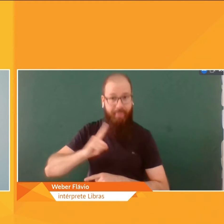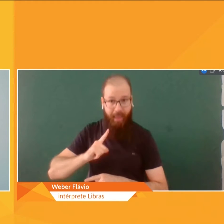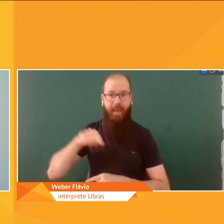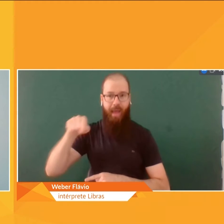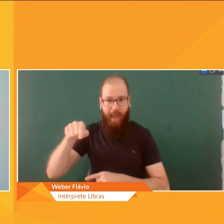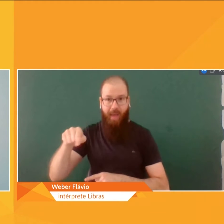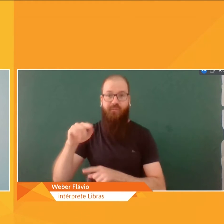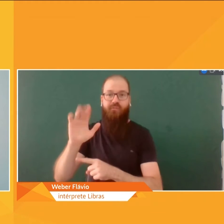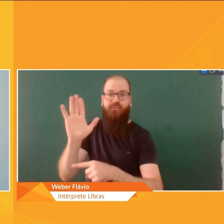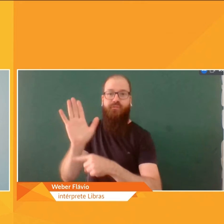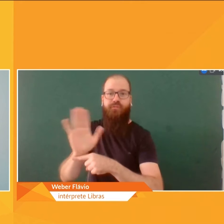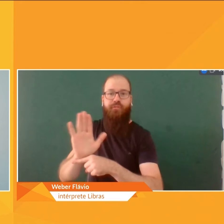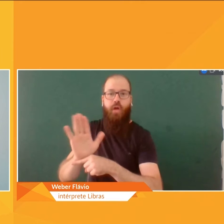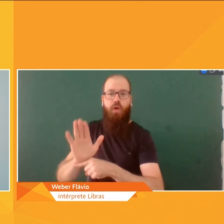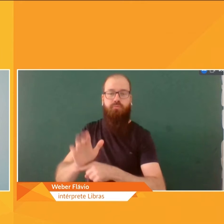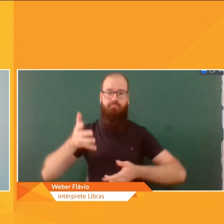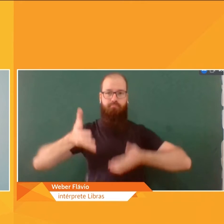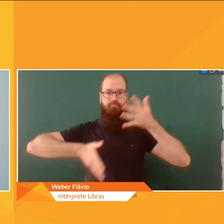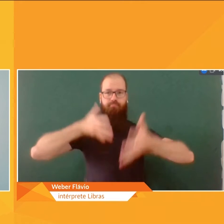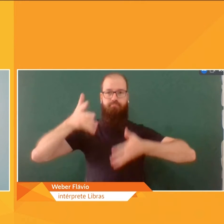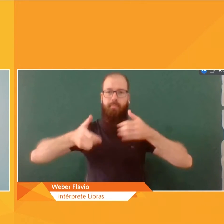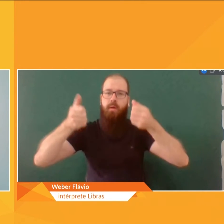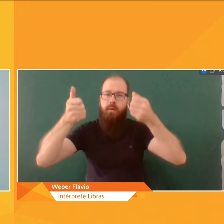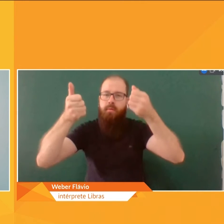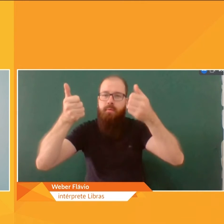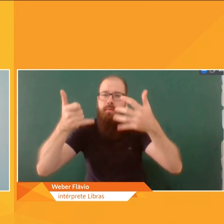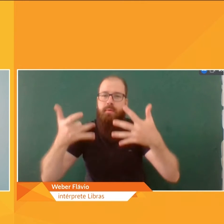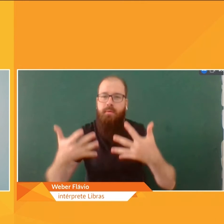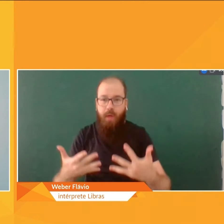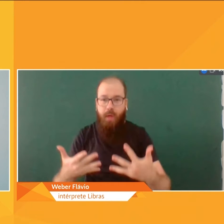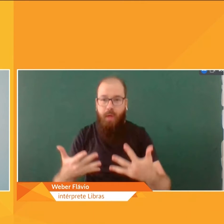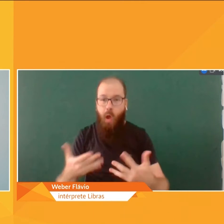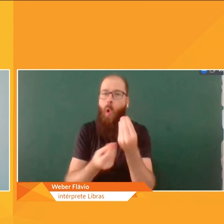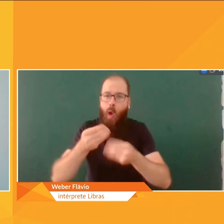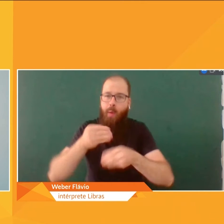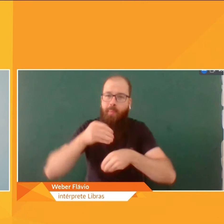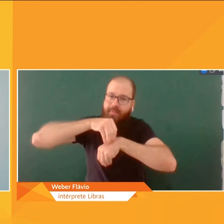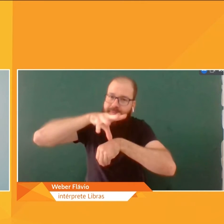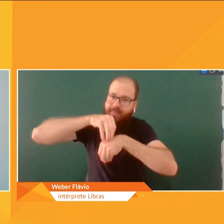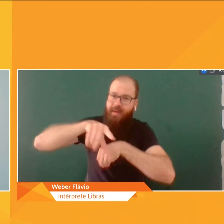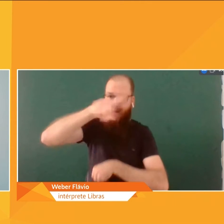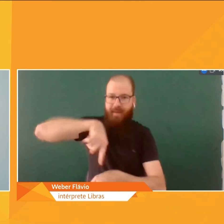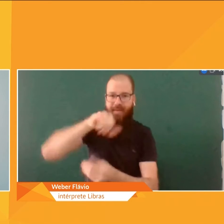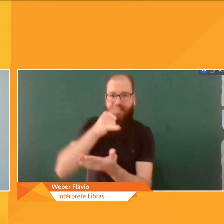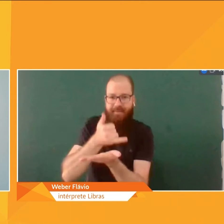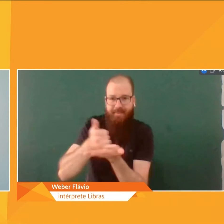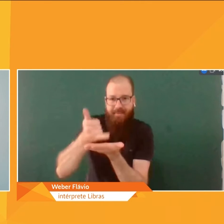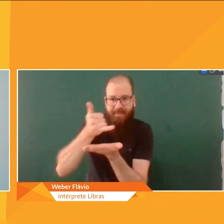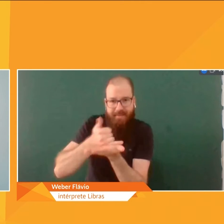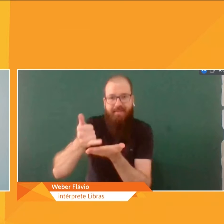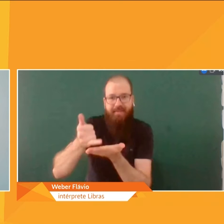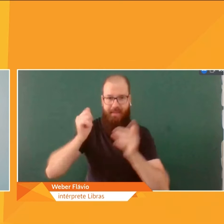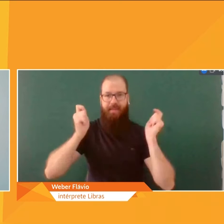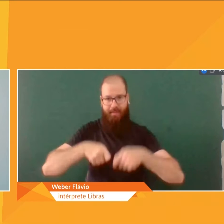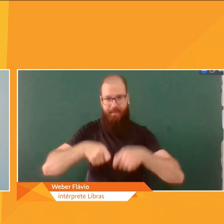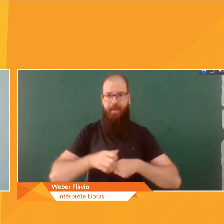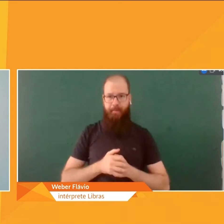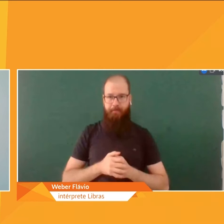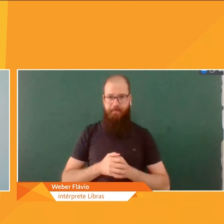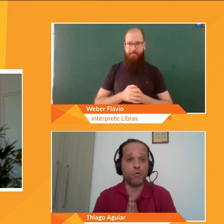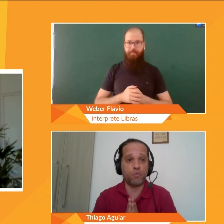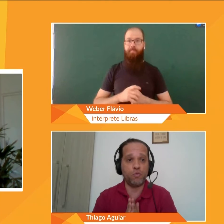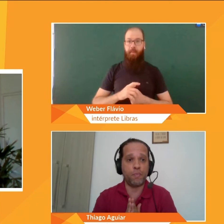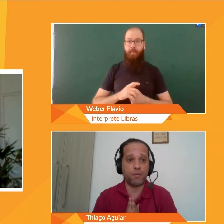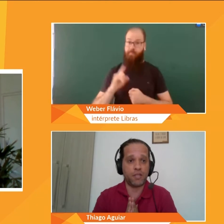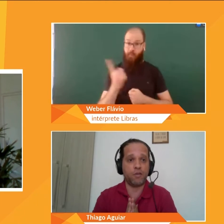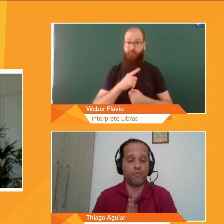explicando como proceder a inscrição. Videozinho em Libras e em português. E vai ser transmitido, desculpa, vai ser transmitido